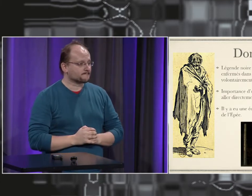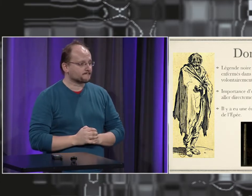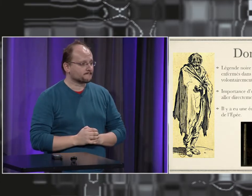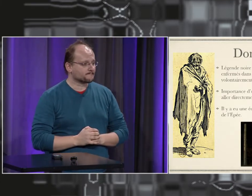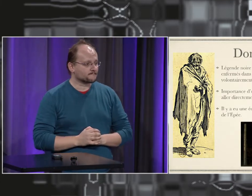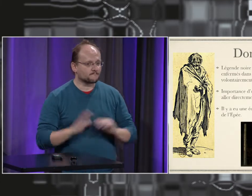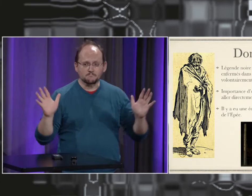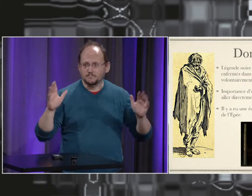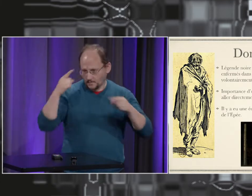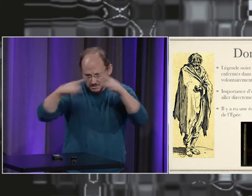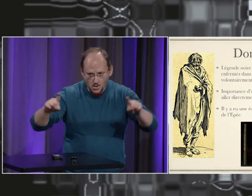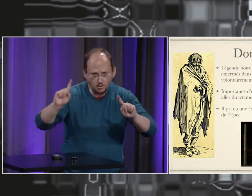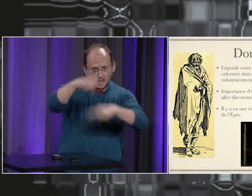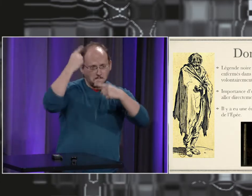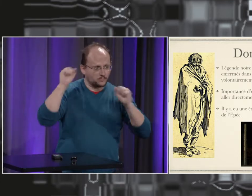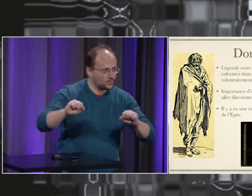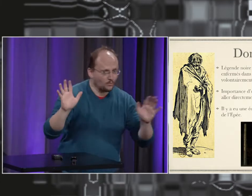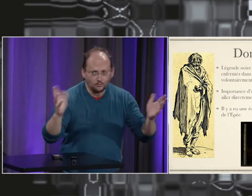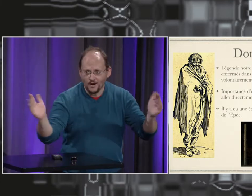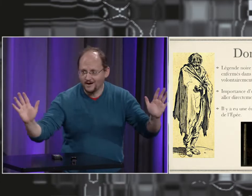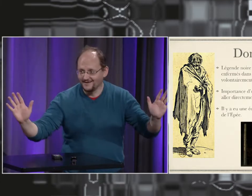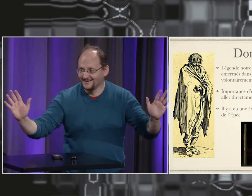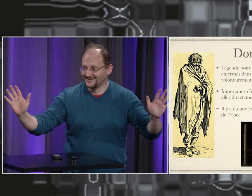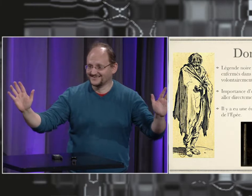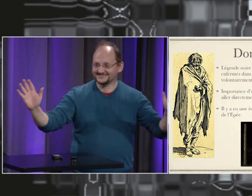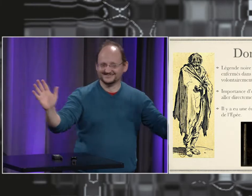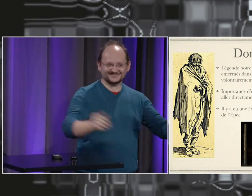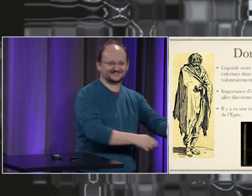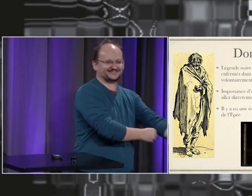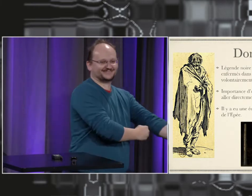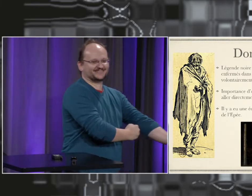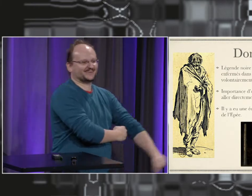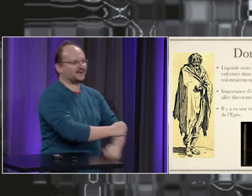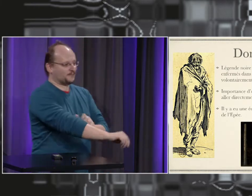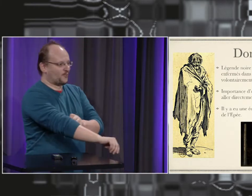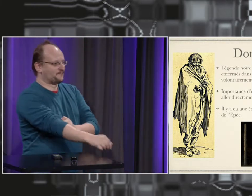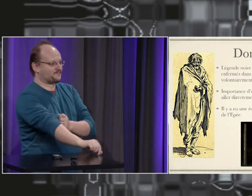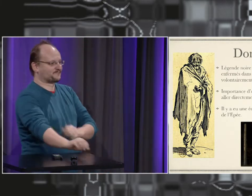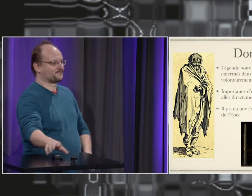réalité de'époque. Voilà. Vous avez des réclamations ? Tout va bien ? Non ? Tout le monde suit ? Très bien.